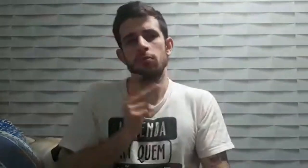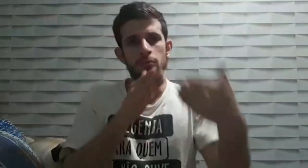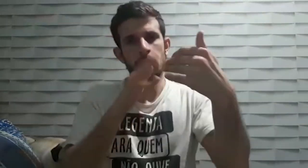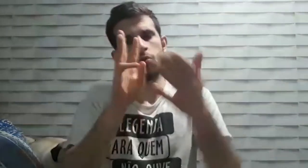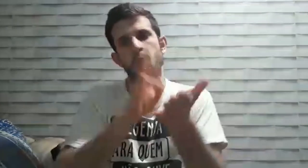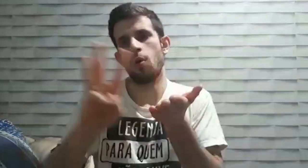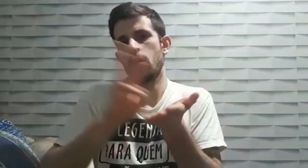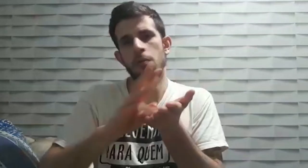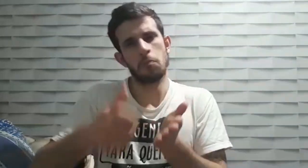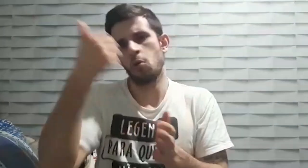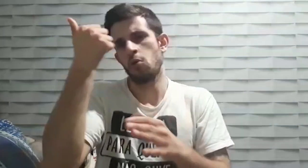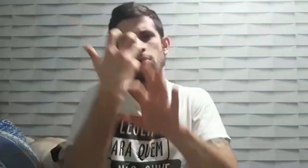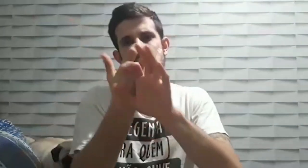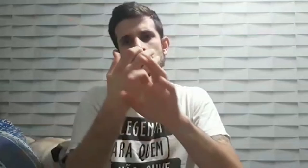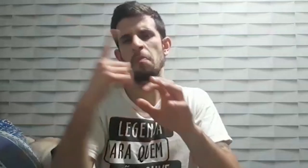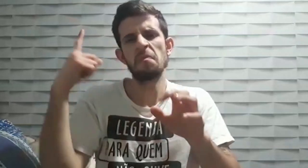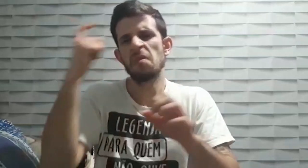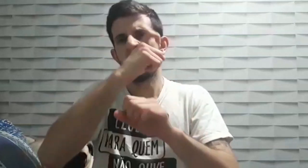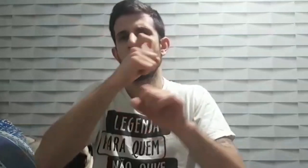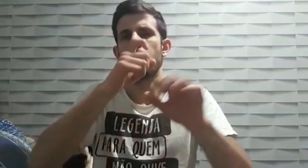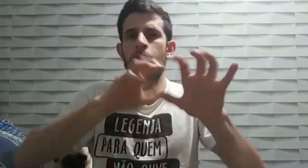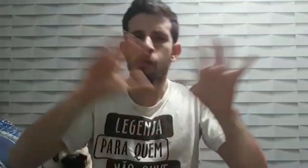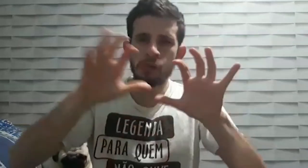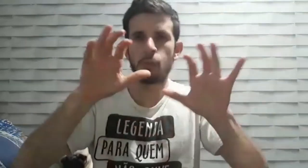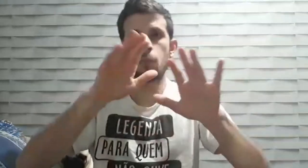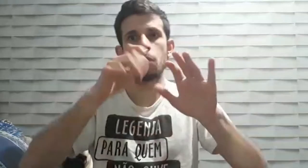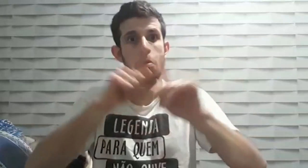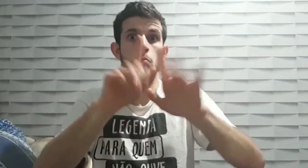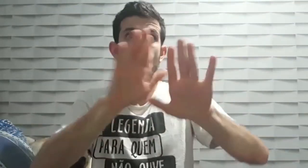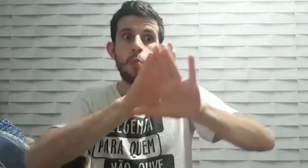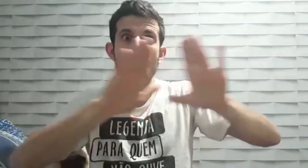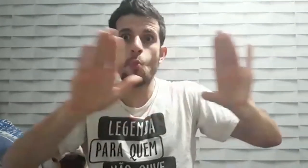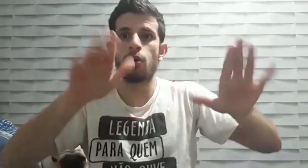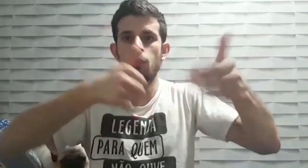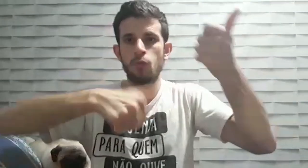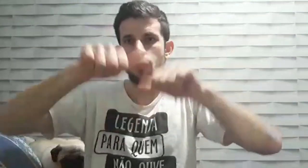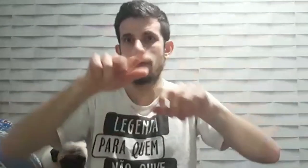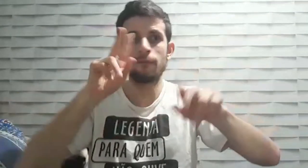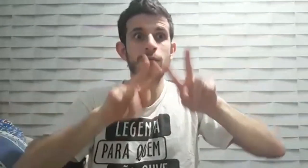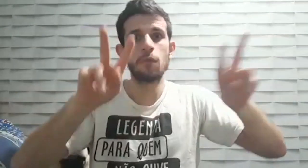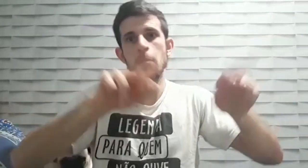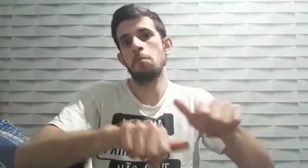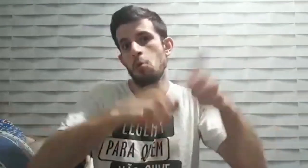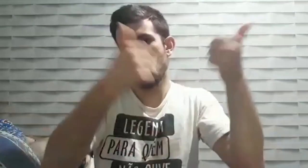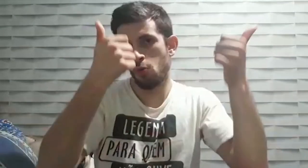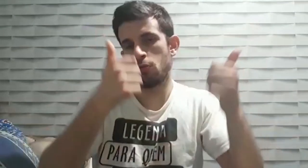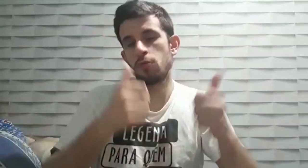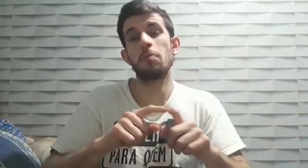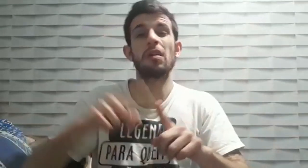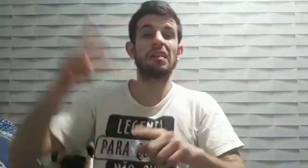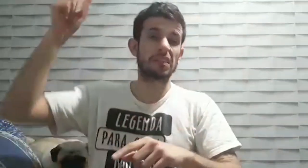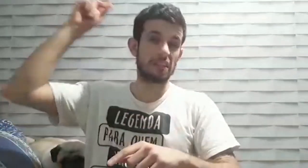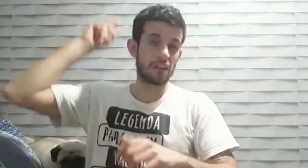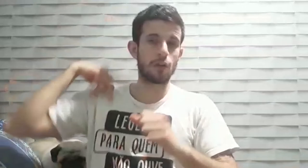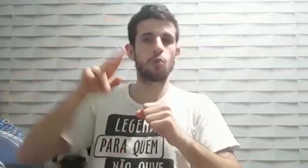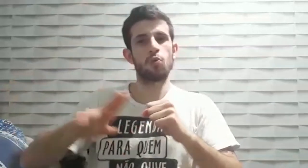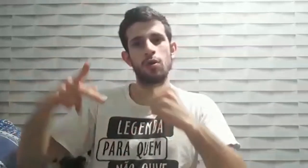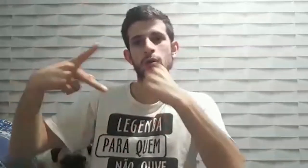tudo bem o WhatsApp é usado pela maioria para conversas particulares por não travar tanto e dispor de um visual mais leve